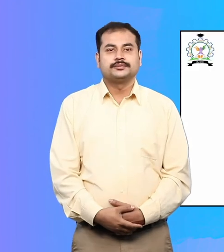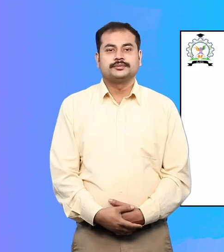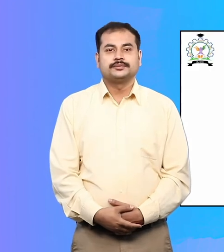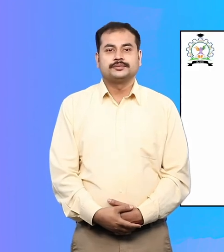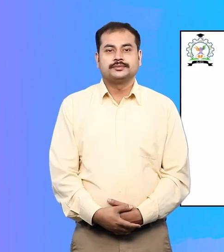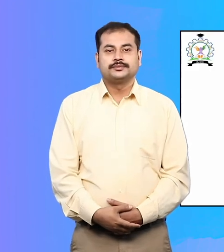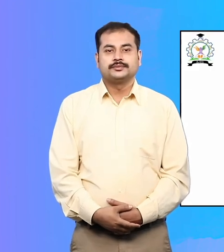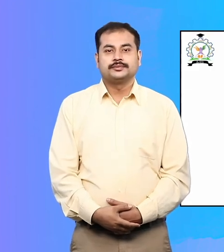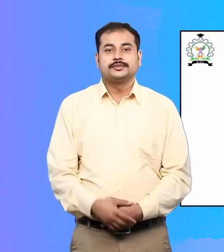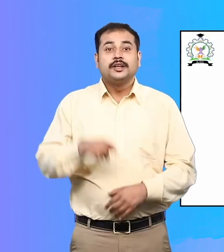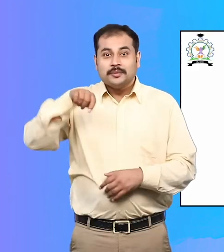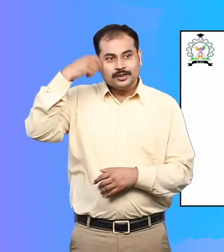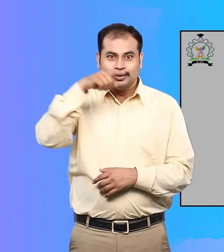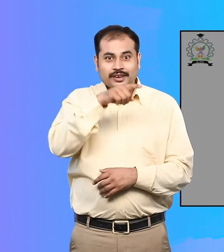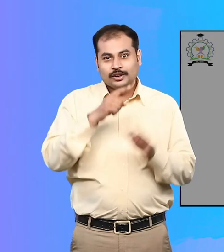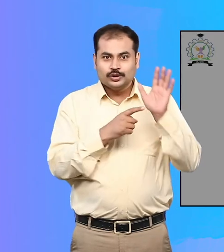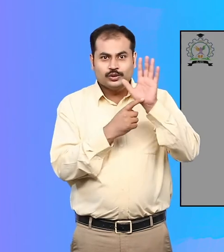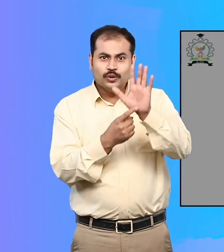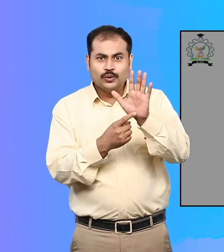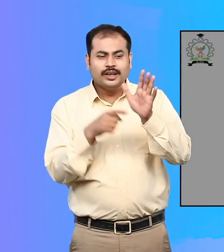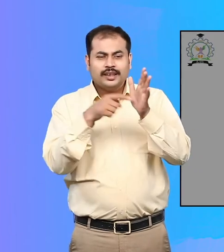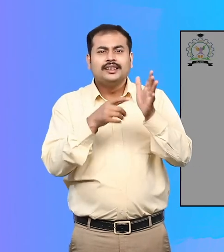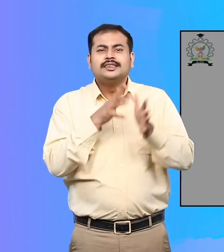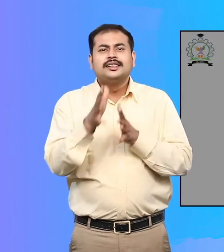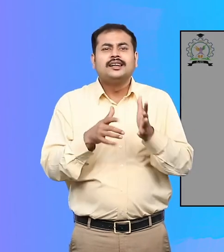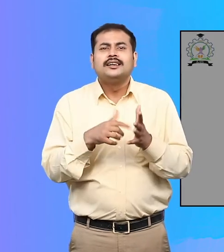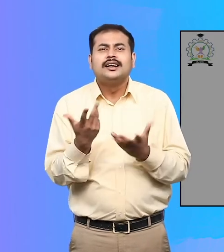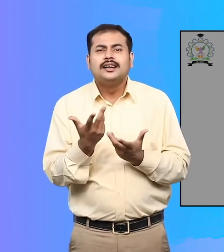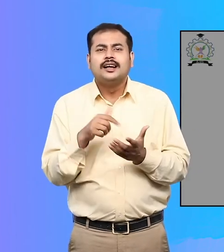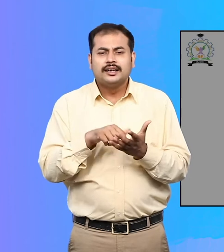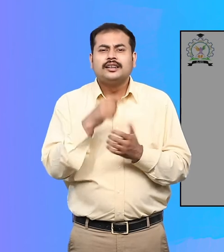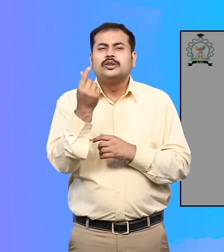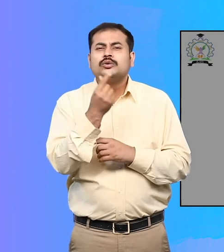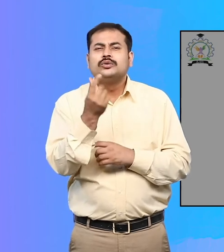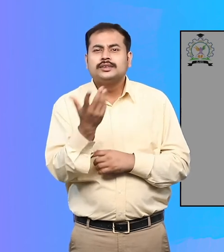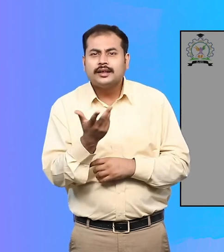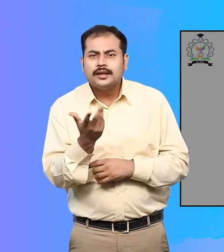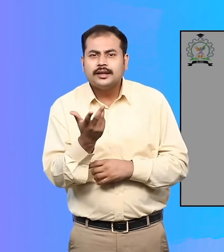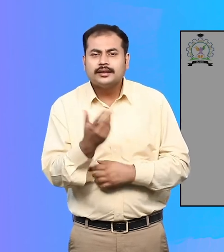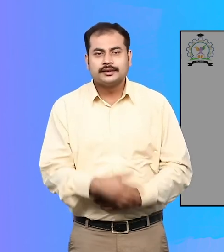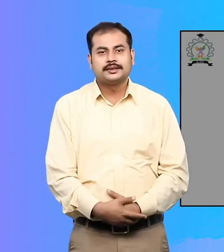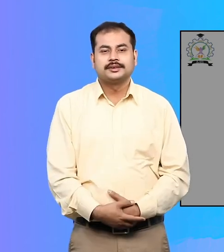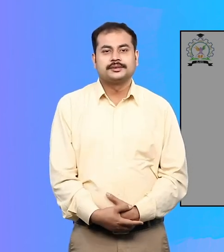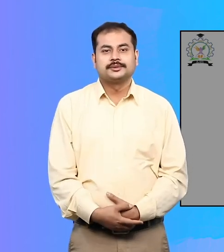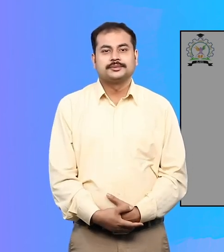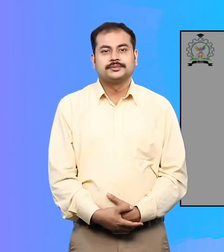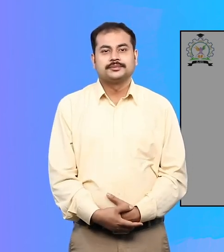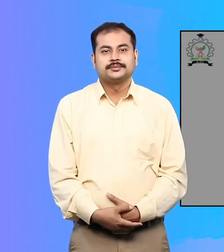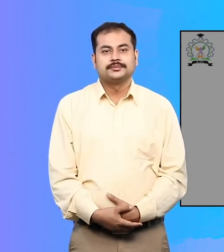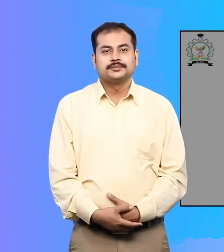प्रश्न, वीडियो में दिखाया गया इशारा निम्न लिखेत स्थितियों में से किस स्थिती में इस्तिमाल